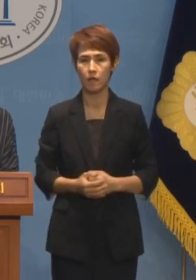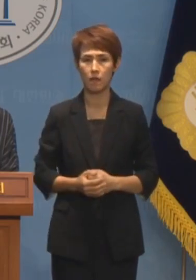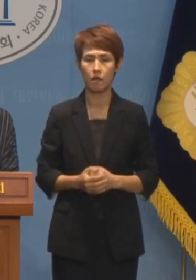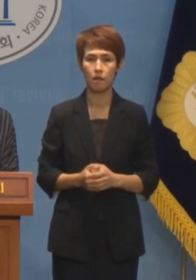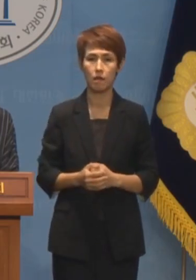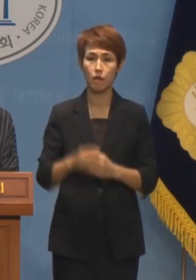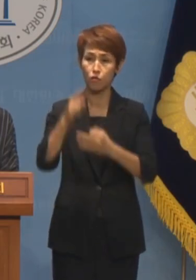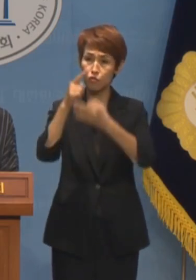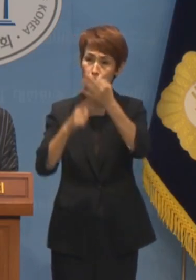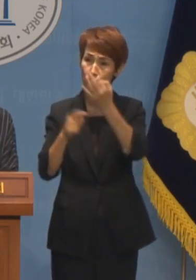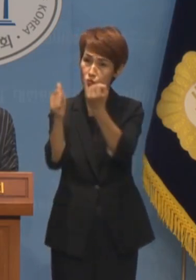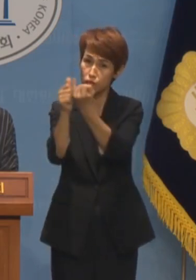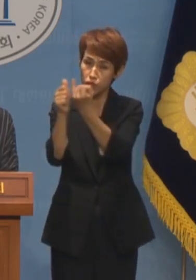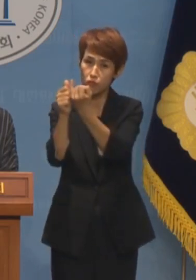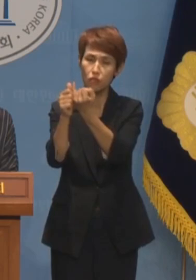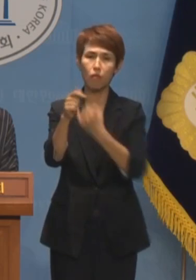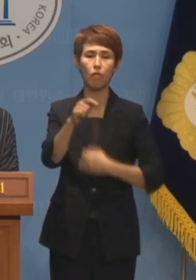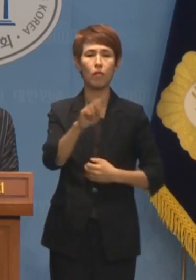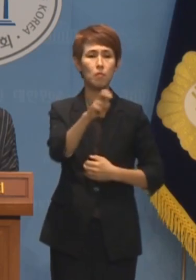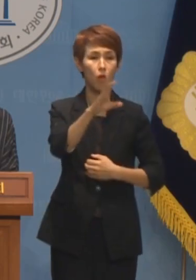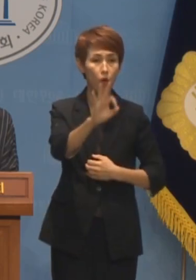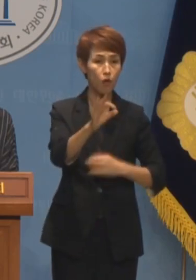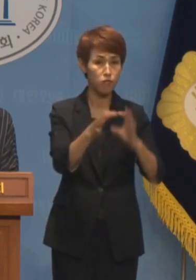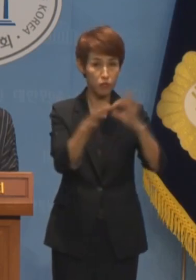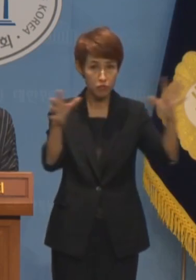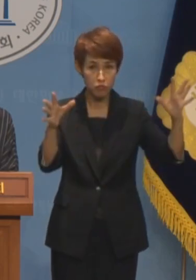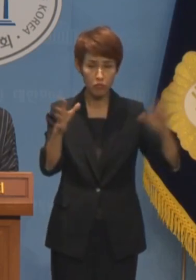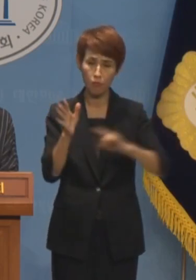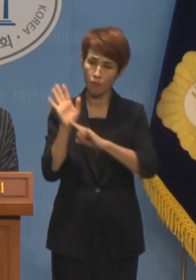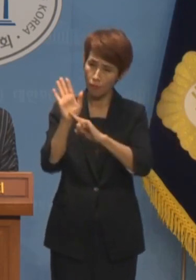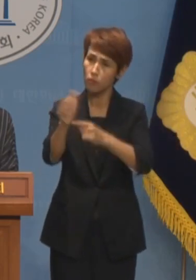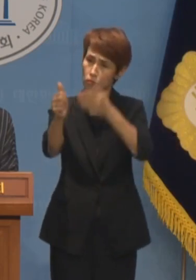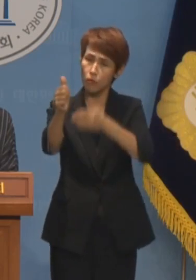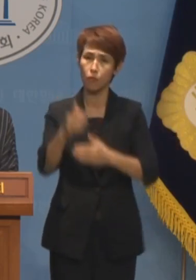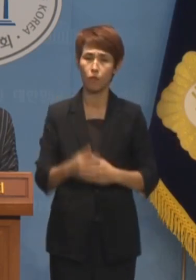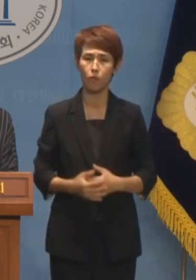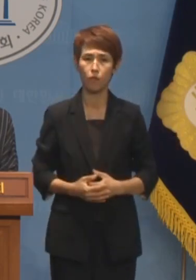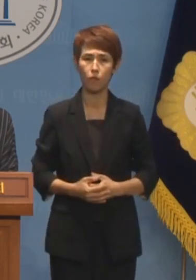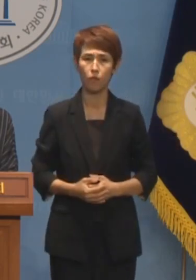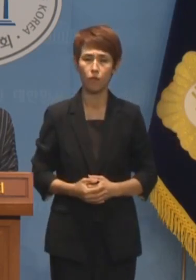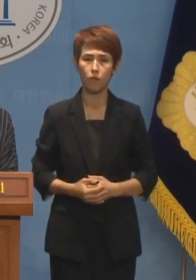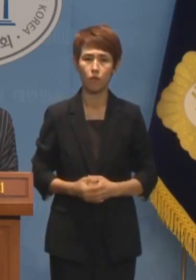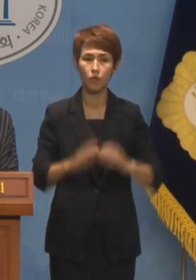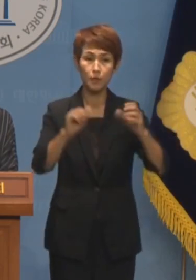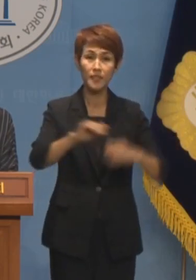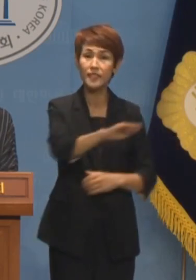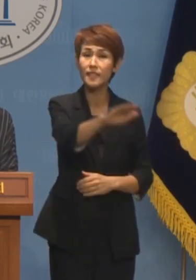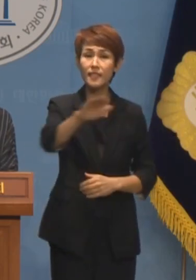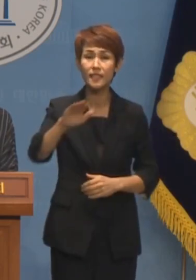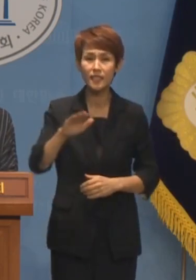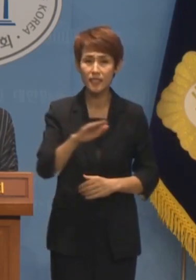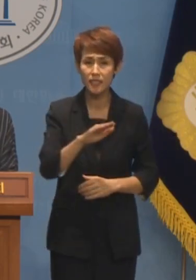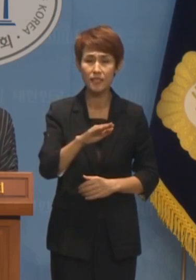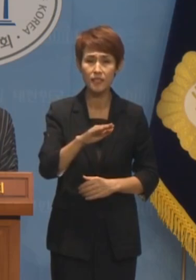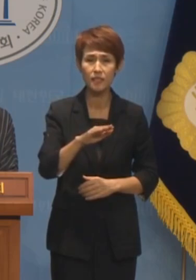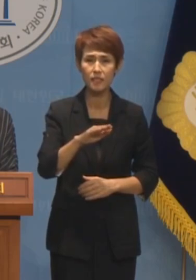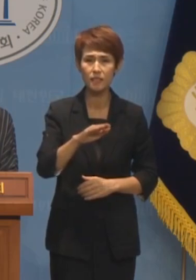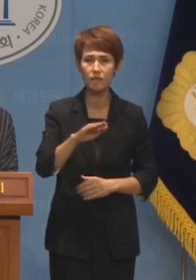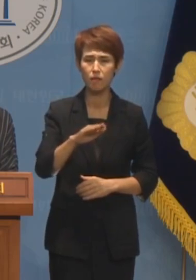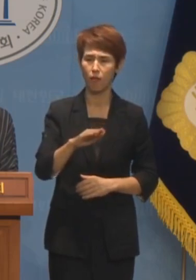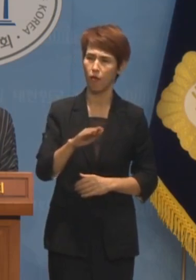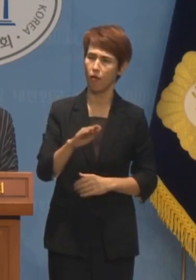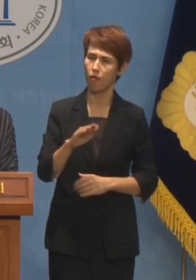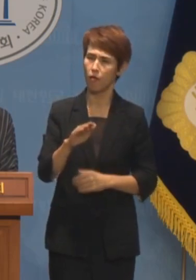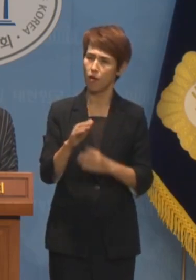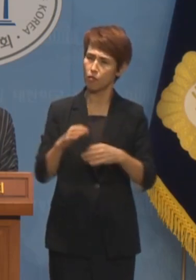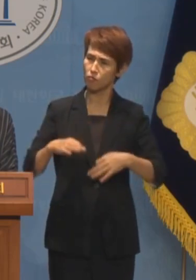없다면 명명백백 밝히시면 됩니다. 우리 국민들은 연일 터져나오는 의혹과 비리